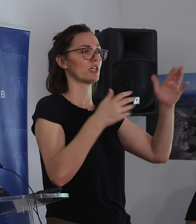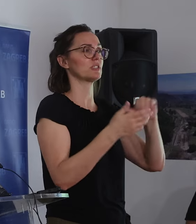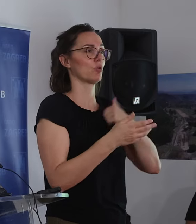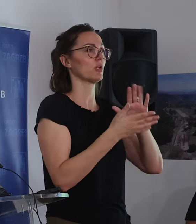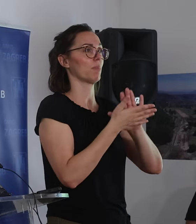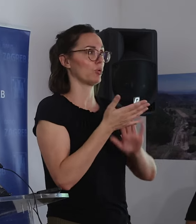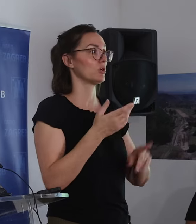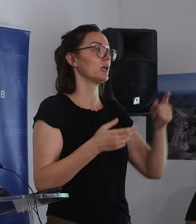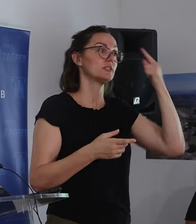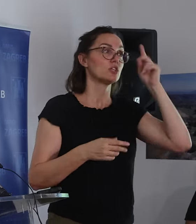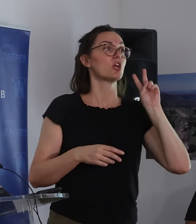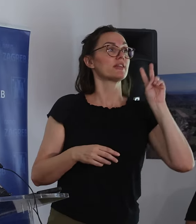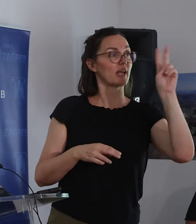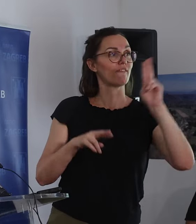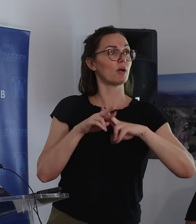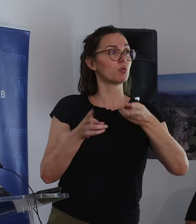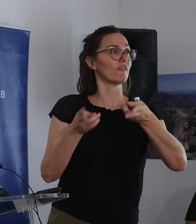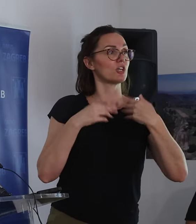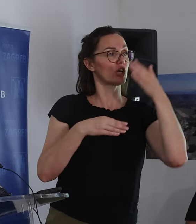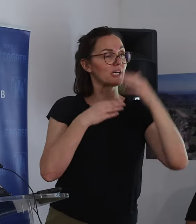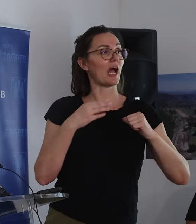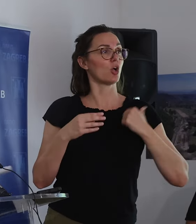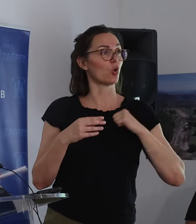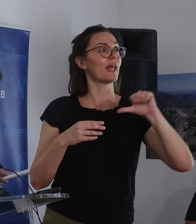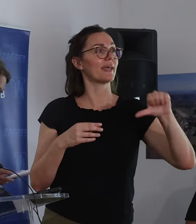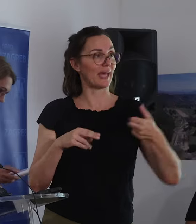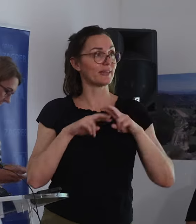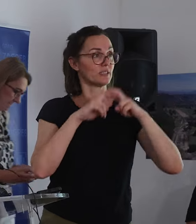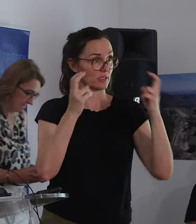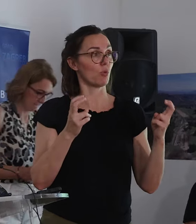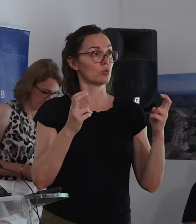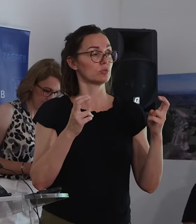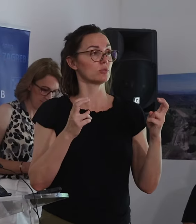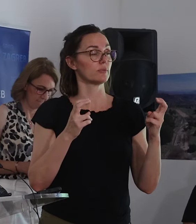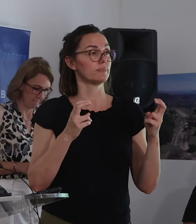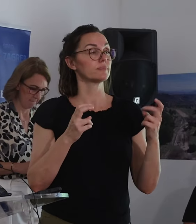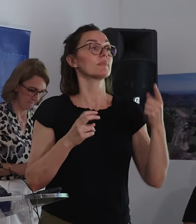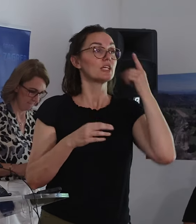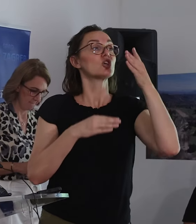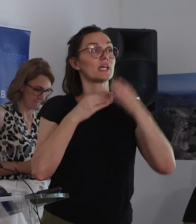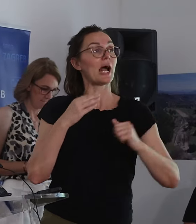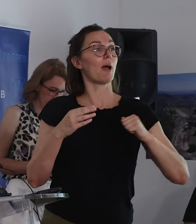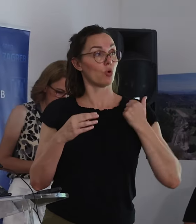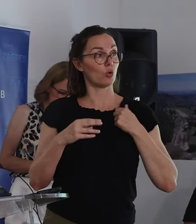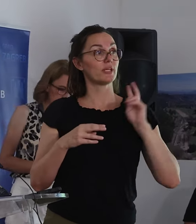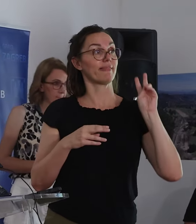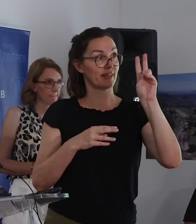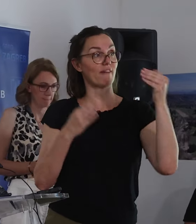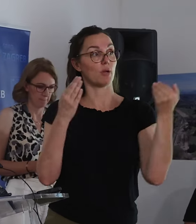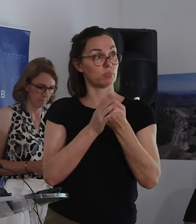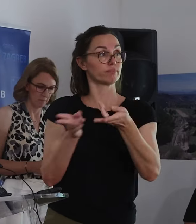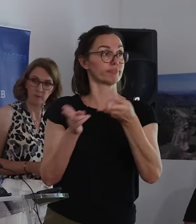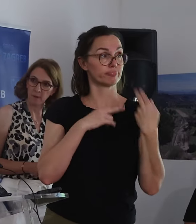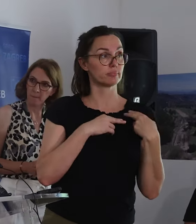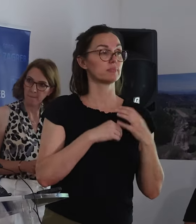godinu. Znači, tramvaj izrađaju kraj podine na Jadanski most, da tako... Moli? Kraj podine se vraćaju... Da, znači,